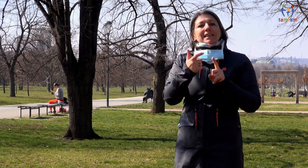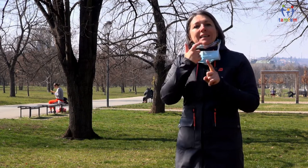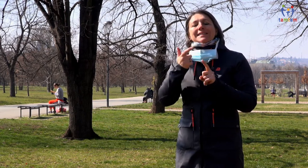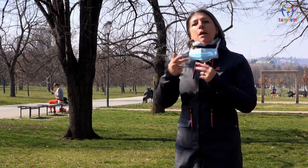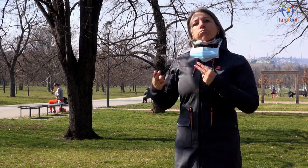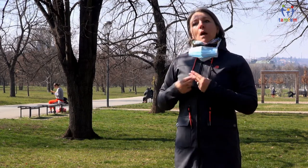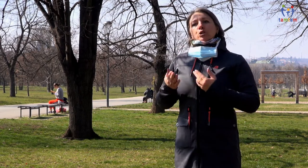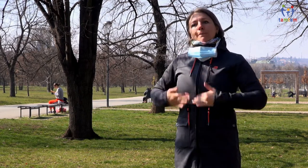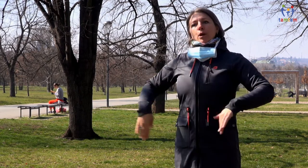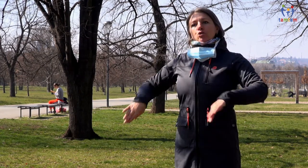zásadní.